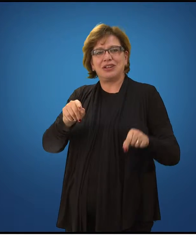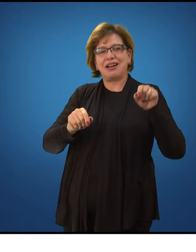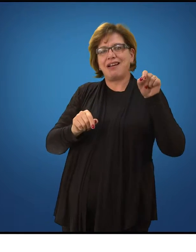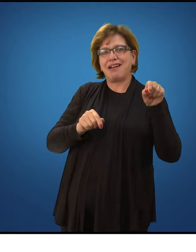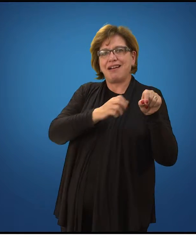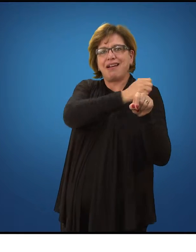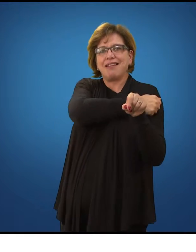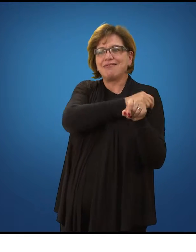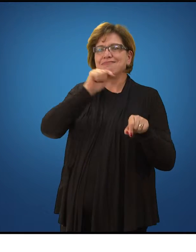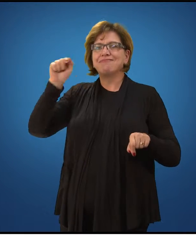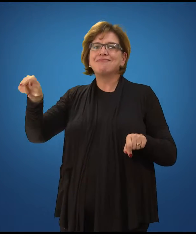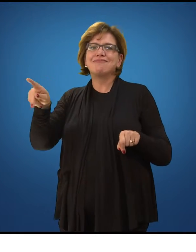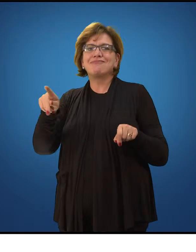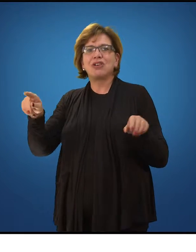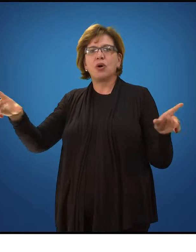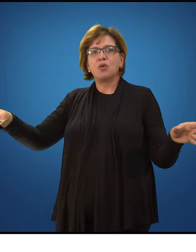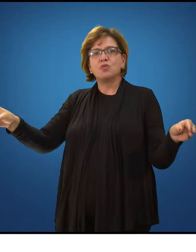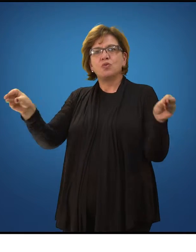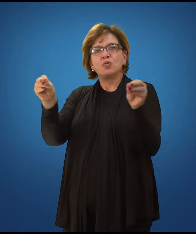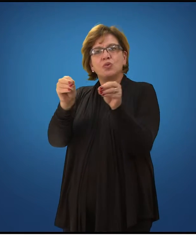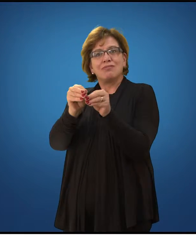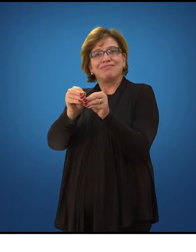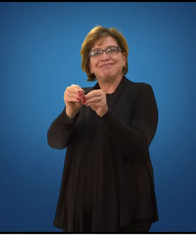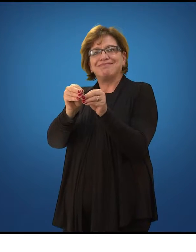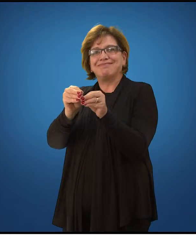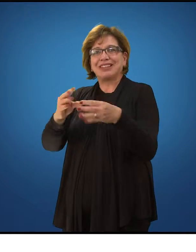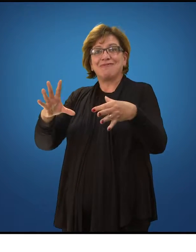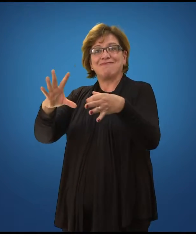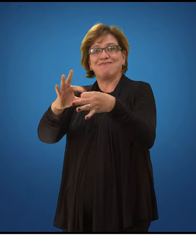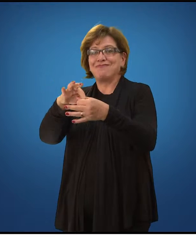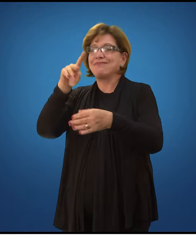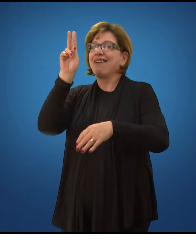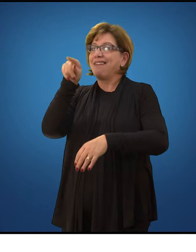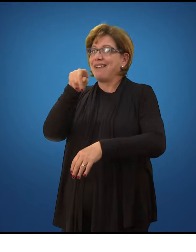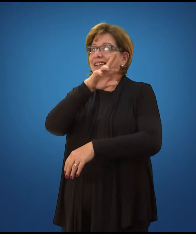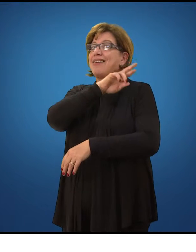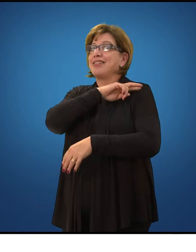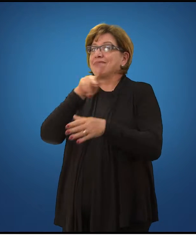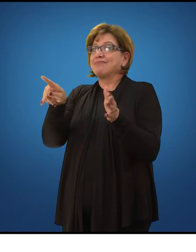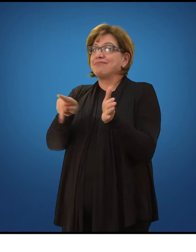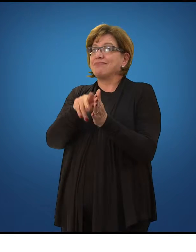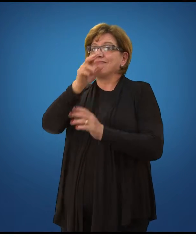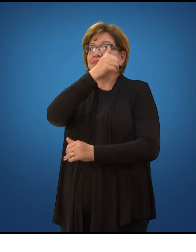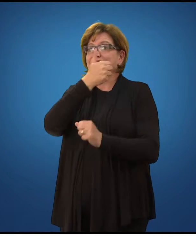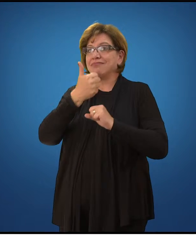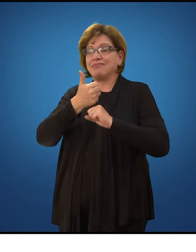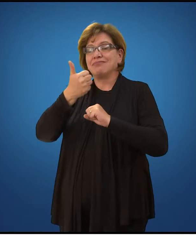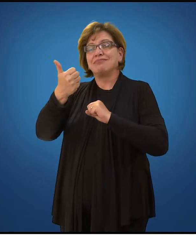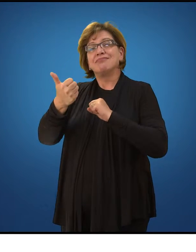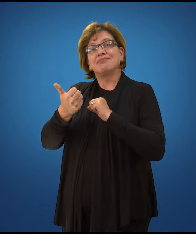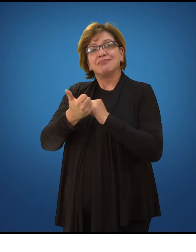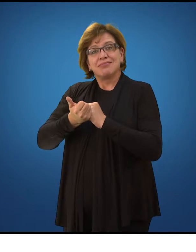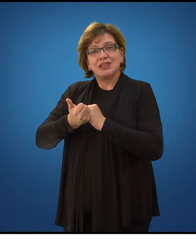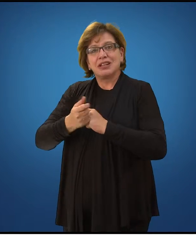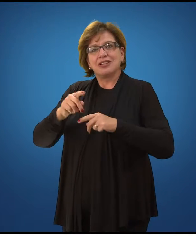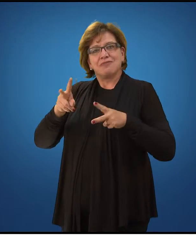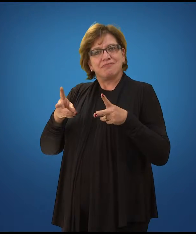distantes temporalmente e também em distância física, né? Então, eu vejo que é uma grande